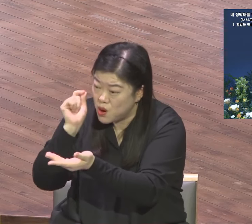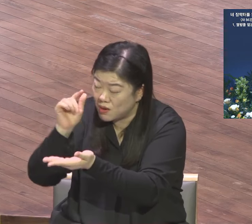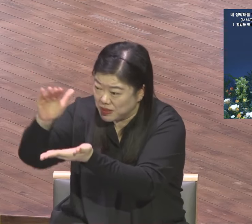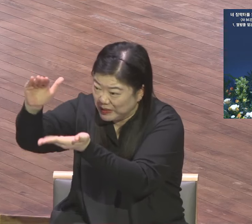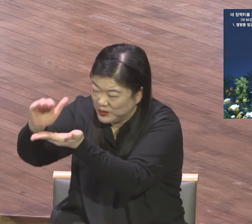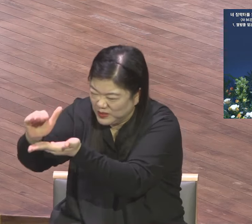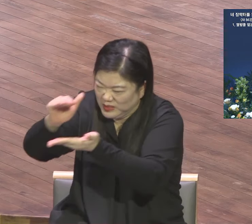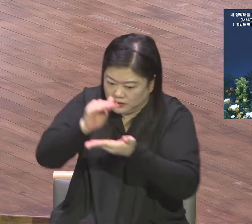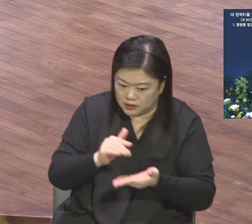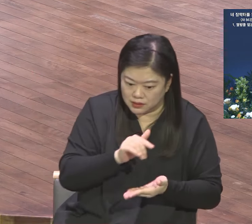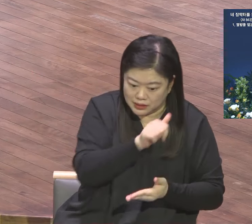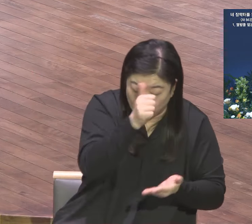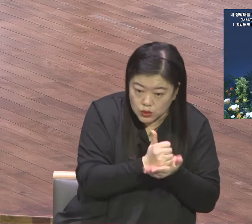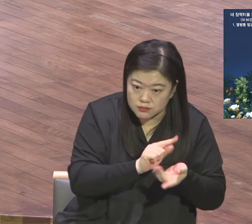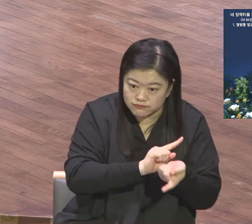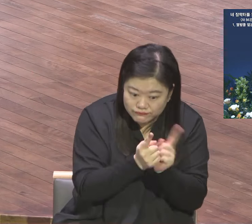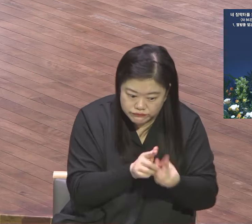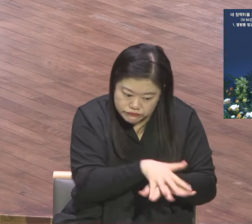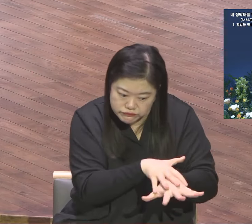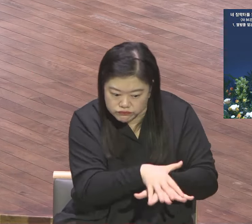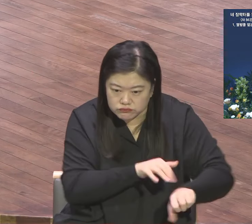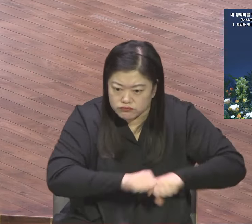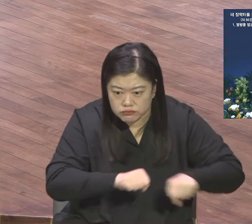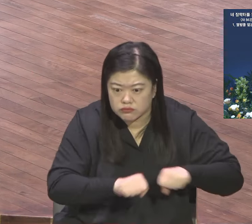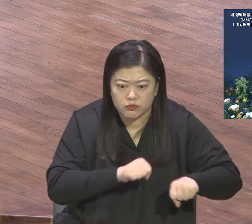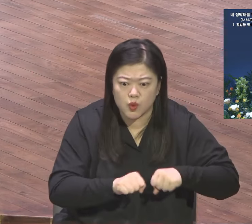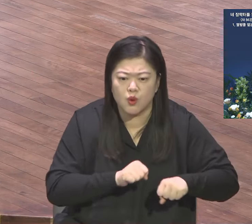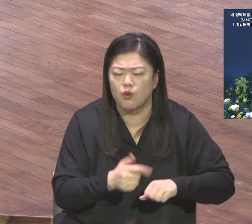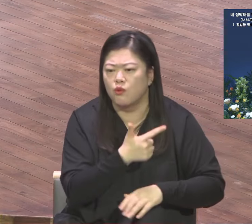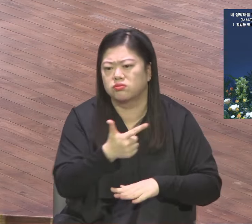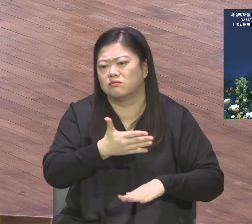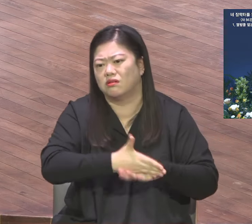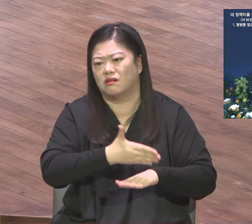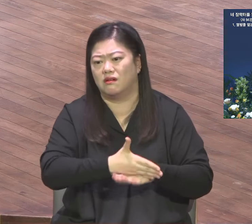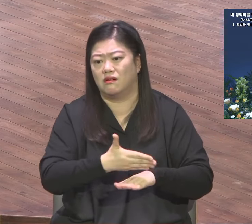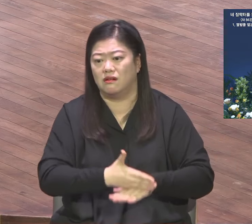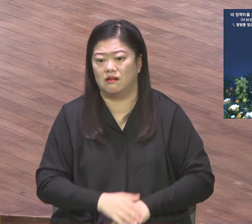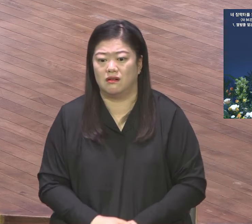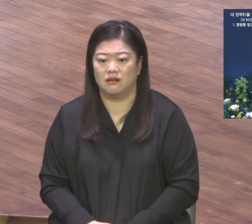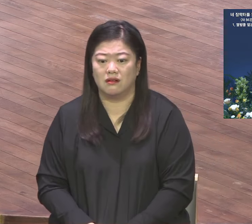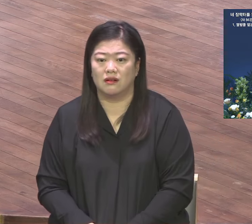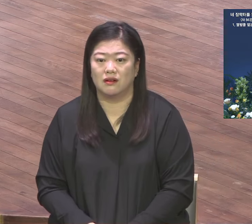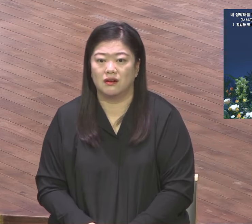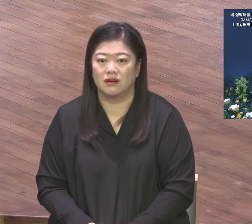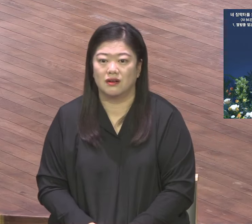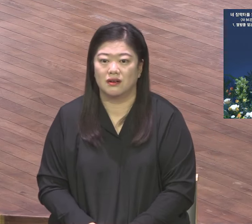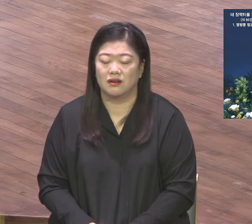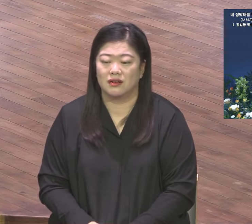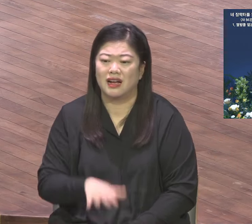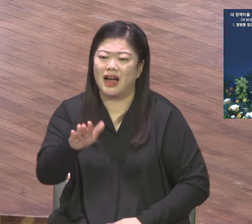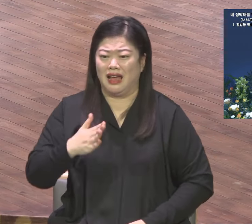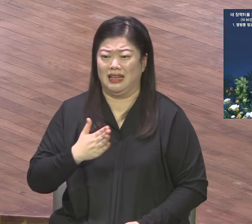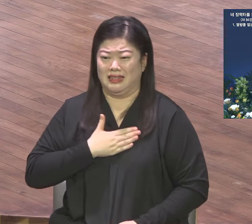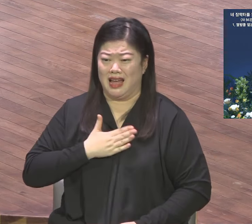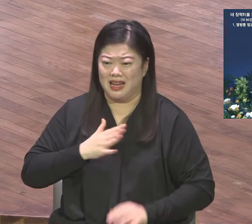하나님 보시기에 얼마나 아름답게 저같이 못된 단임 목사가 봐도 멋있는데